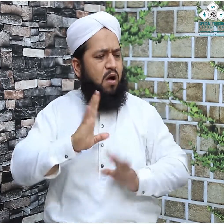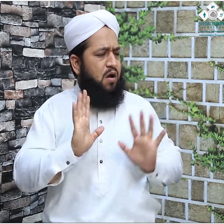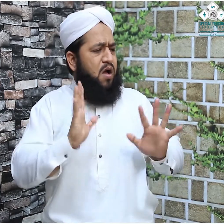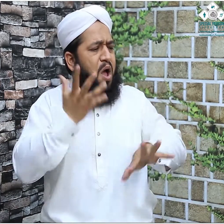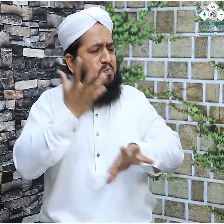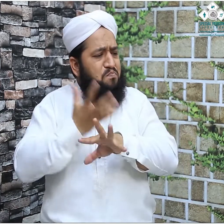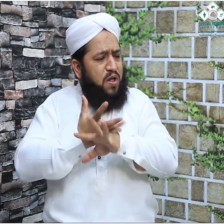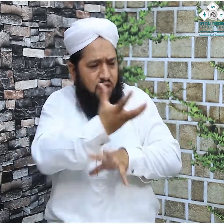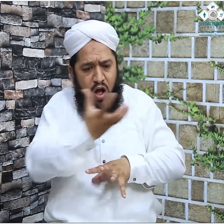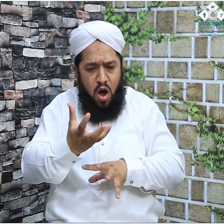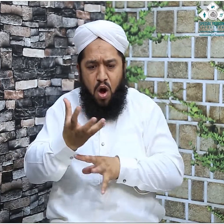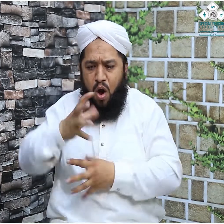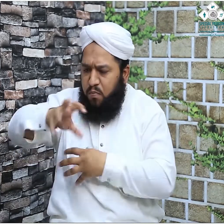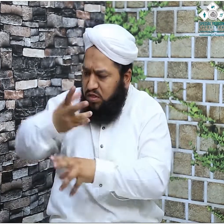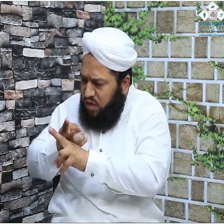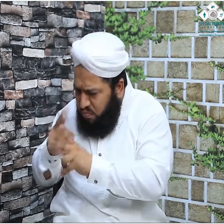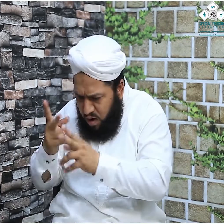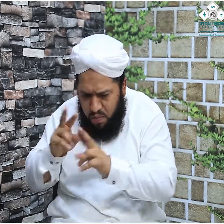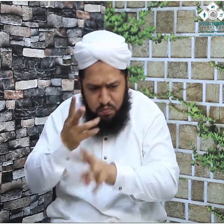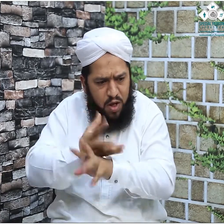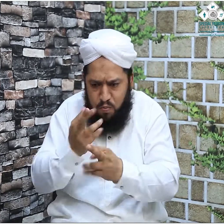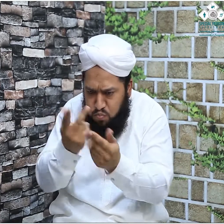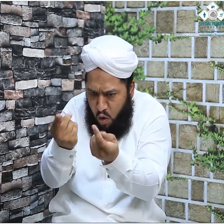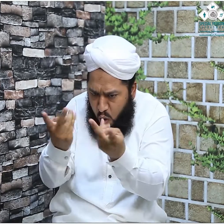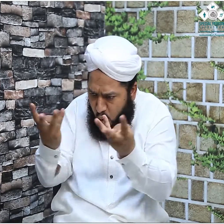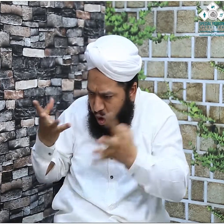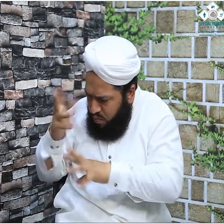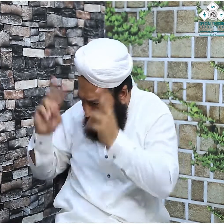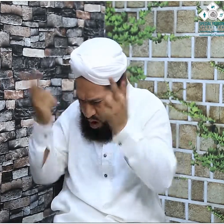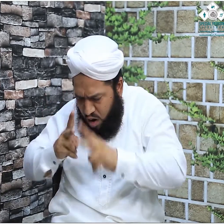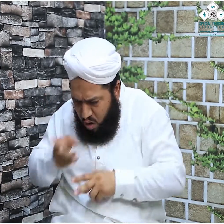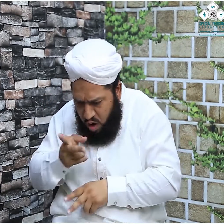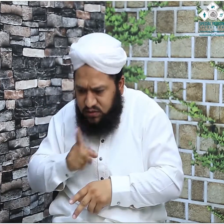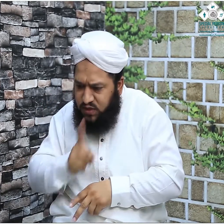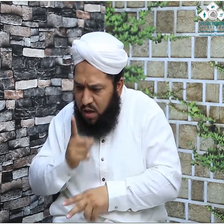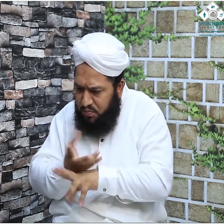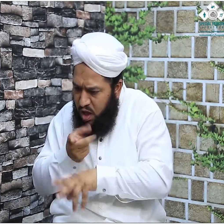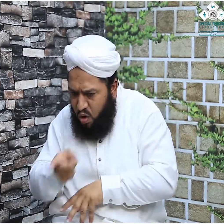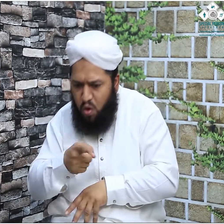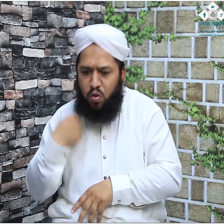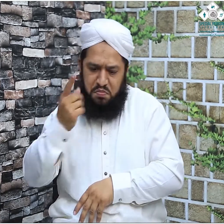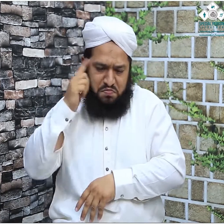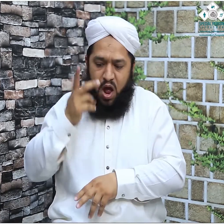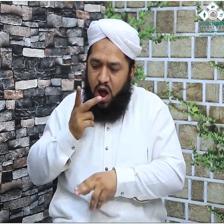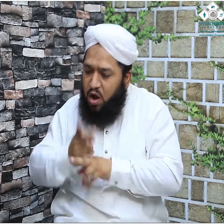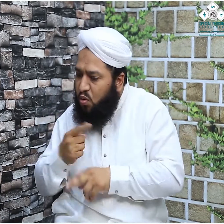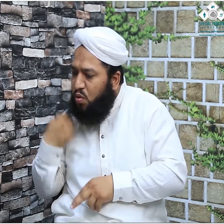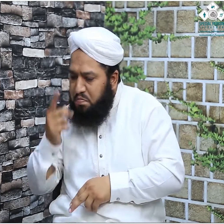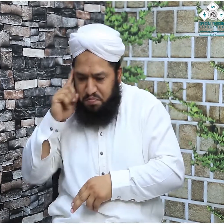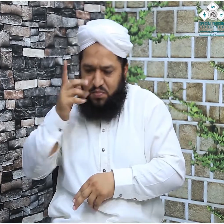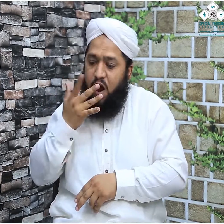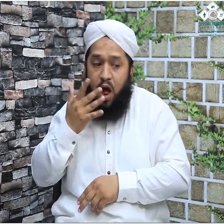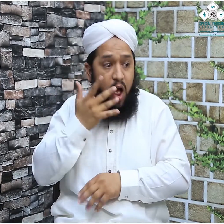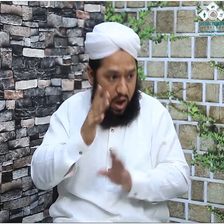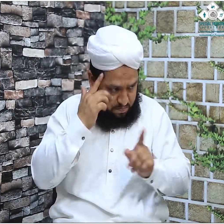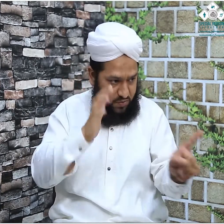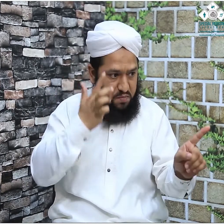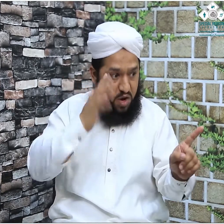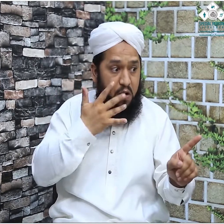ہے تو آؤ اور آ کر تلاش کر لو اب علماء اکرام کا ایک بورڈ بیٹھا اور انہوں نے فیصلہ کیا کہ ان سب پتھروں کو آگ میں ڈال دیا جائے